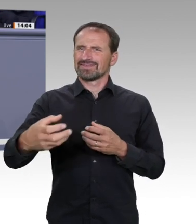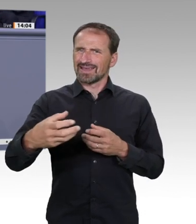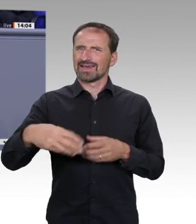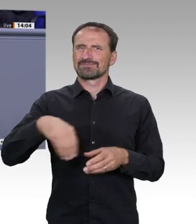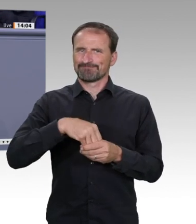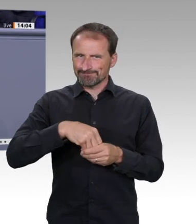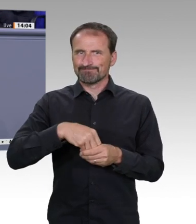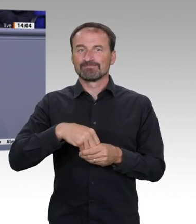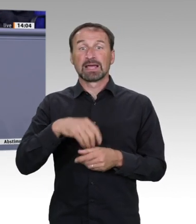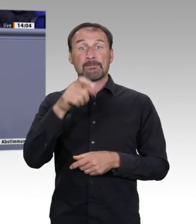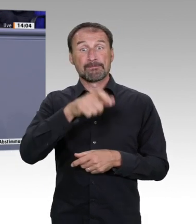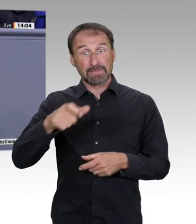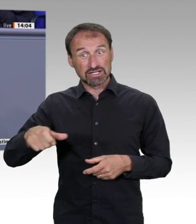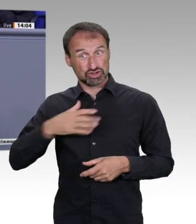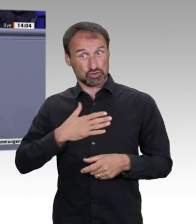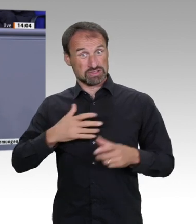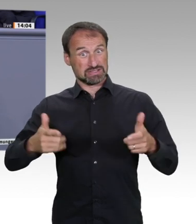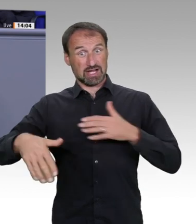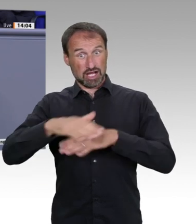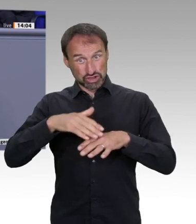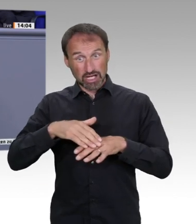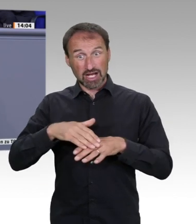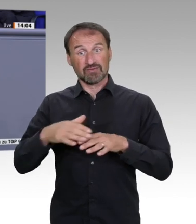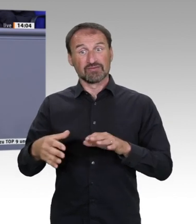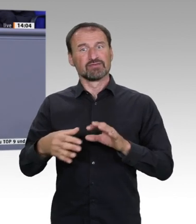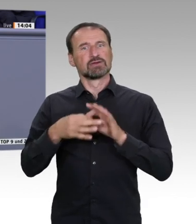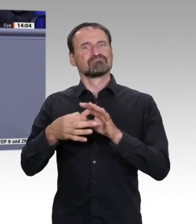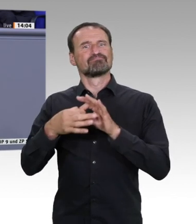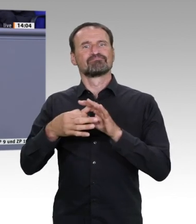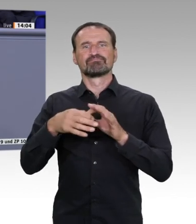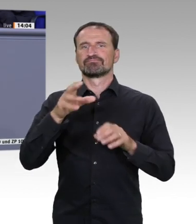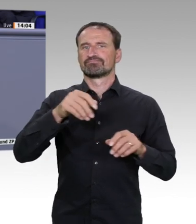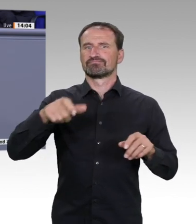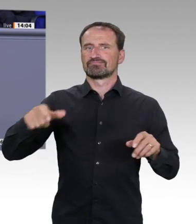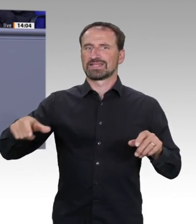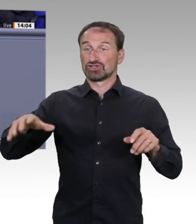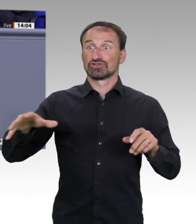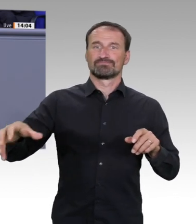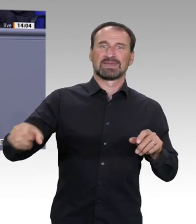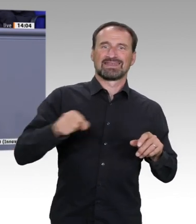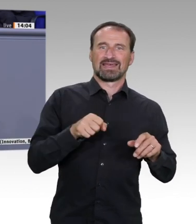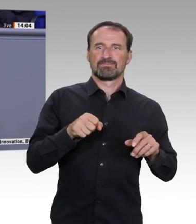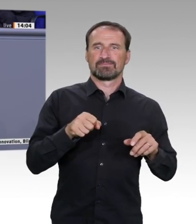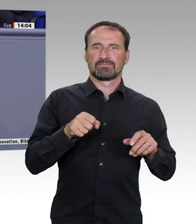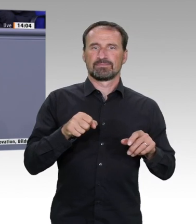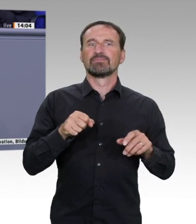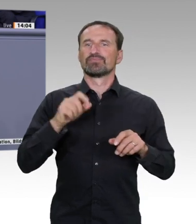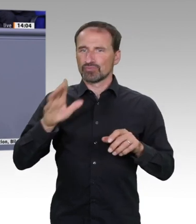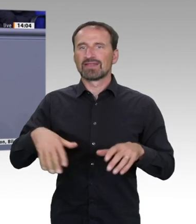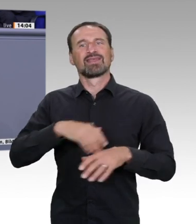Innovationen und Lösungen für die Energiewende oder die Verkehrswende und für ein nachhaltiges Wirtschaften und